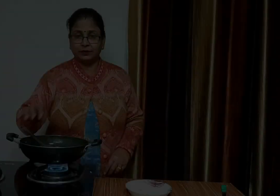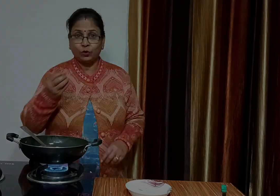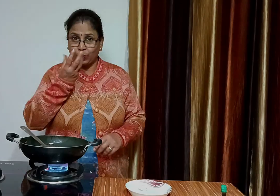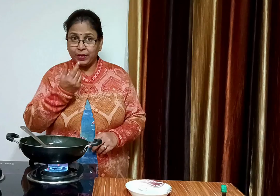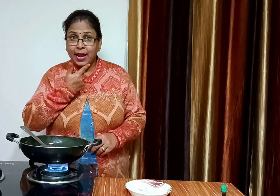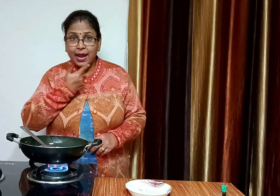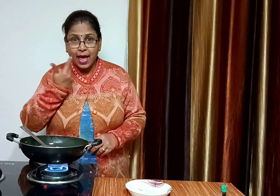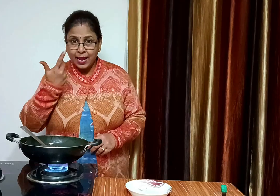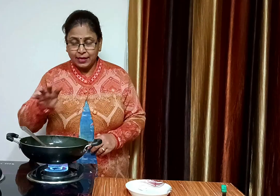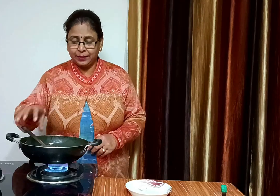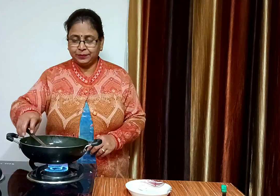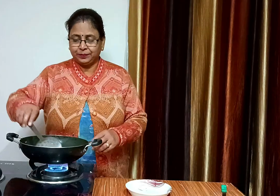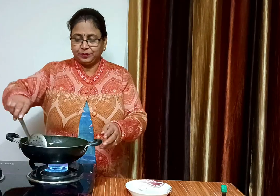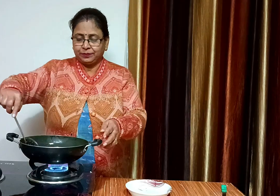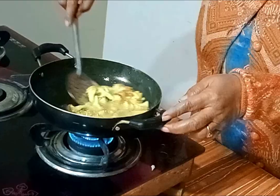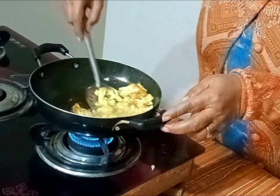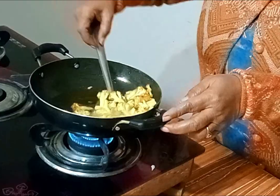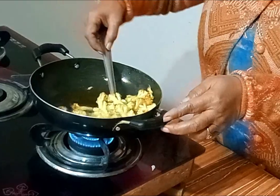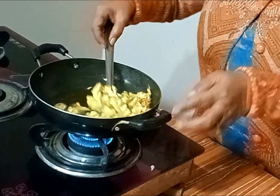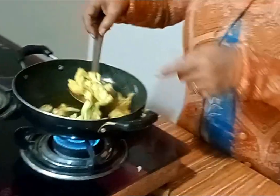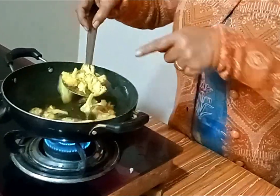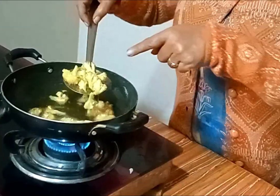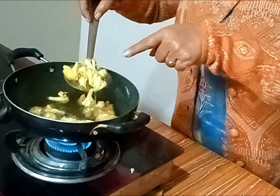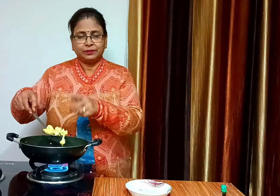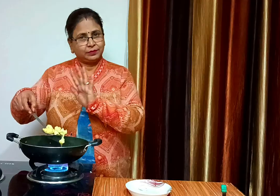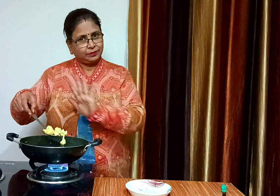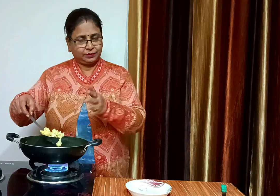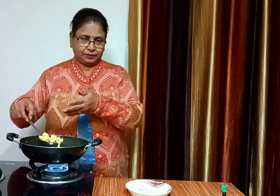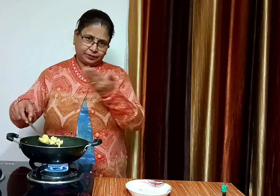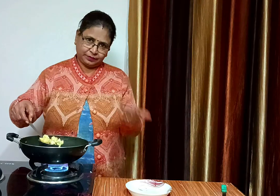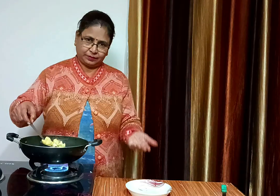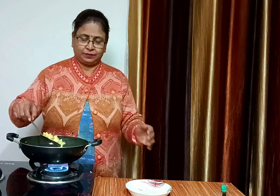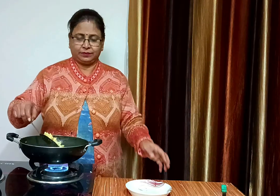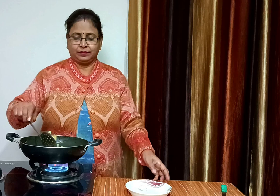देखिए फ्राय हो गए है अब इनने भी निकाल लेंगे